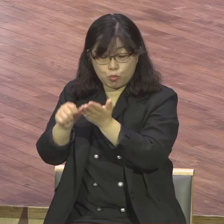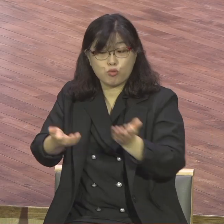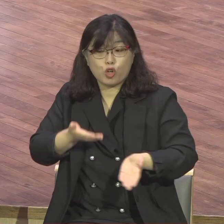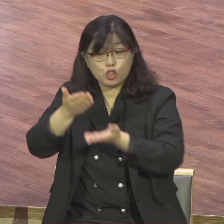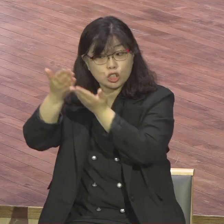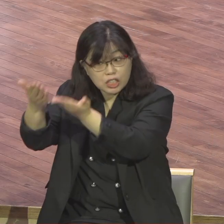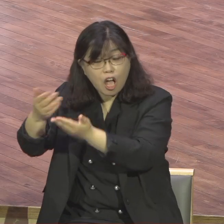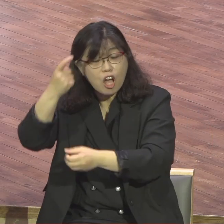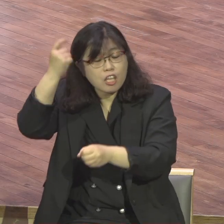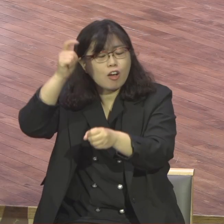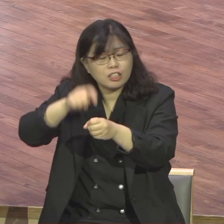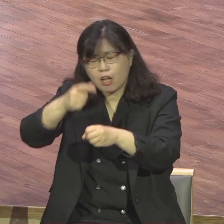예배니라